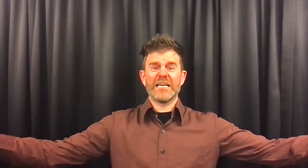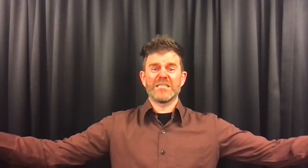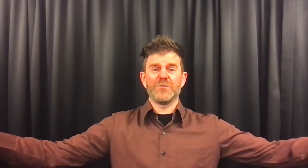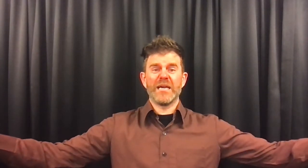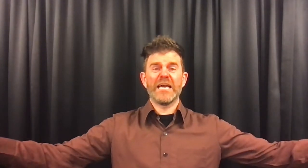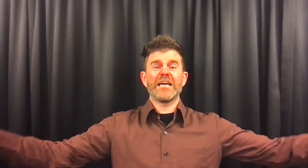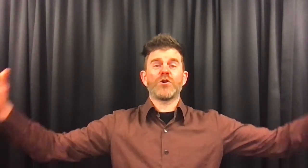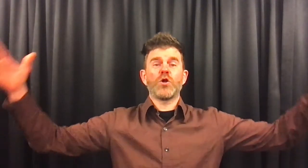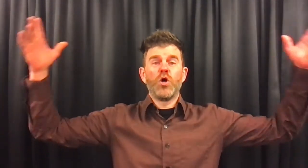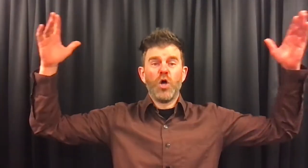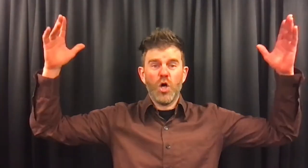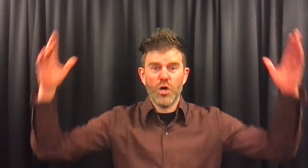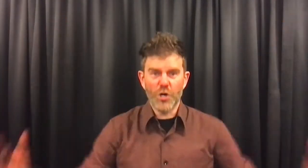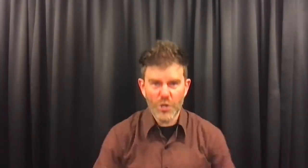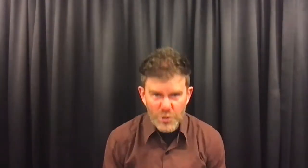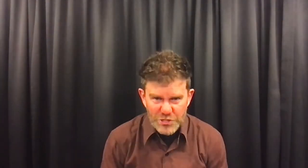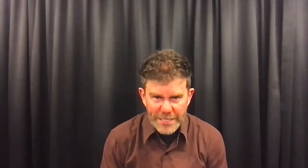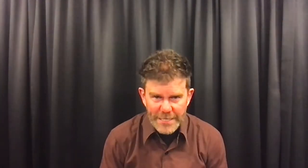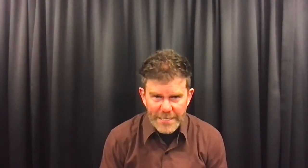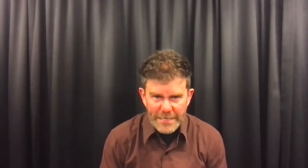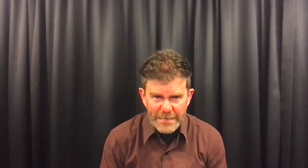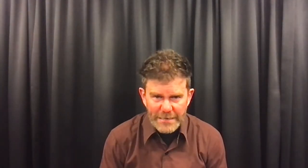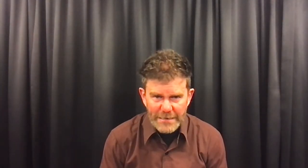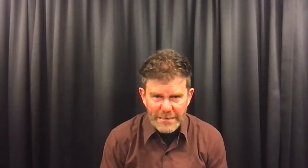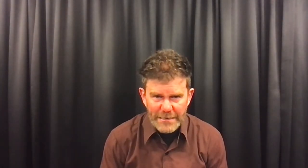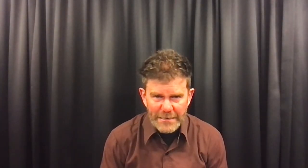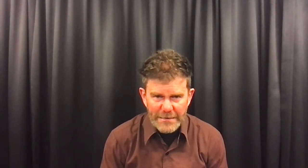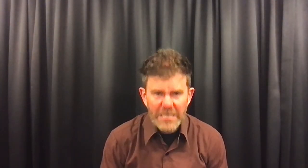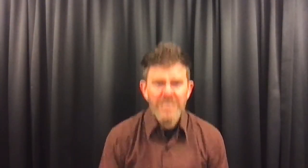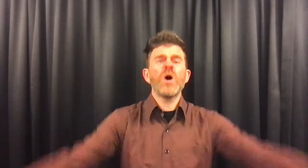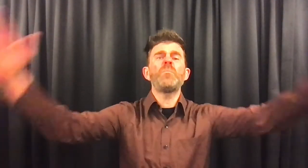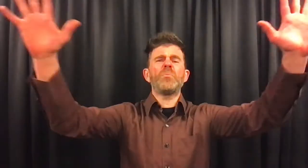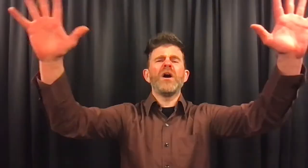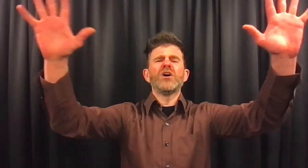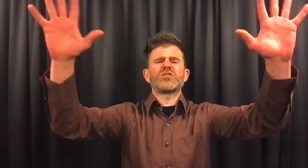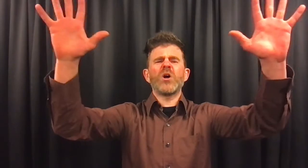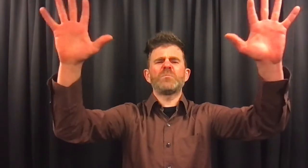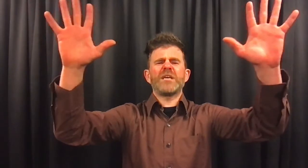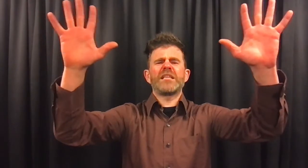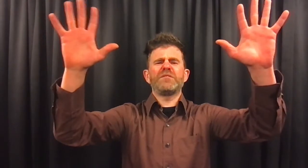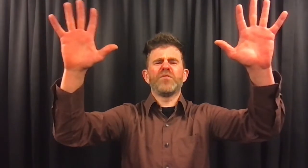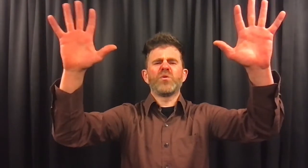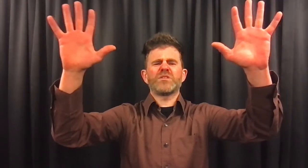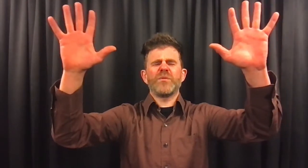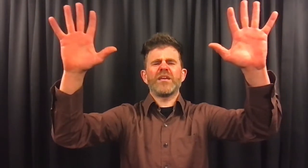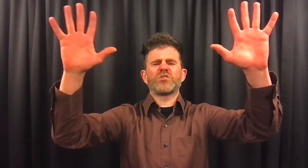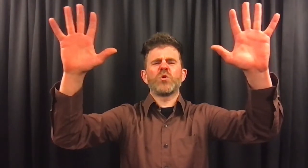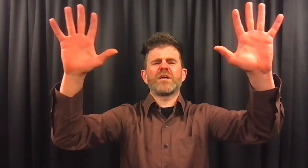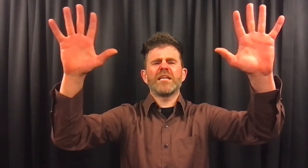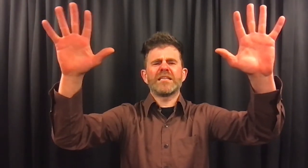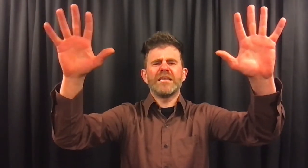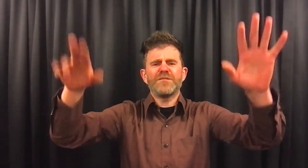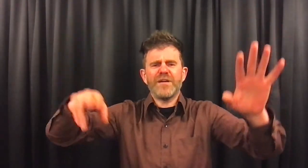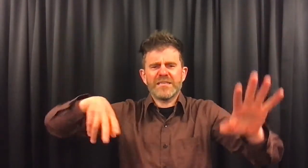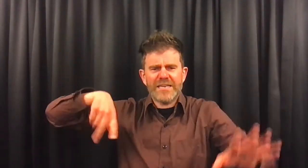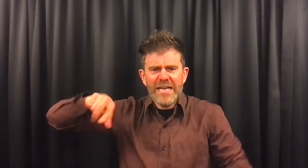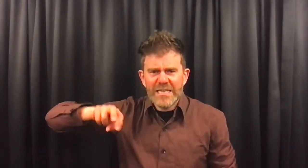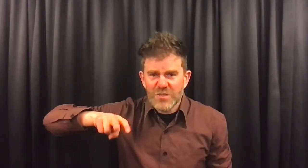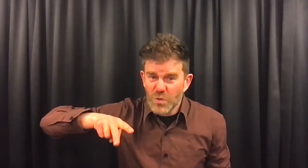ze weer ruzie. Stop, stop, zeiden die vogels weer. Zo kan het niet verder. En toen